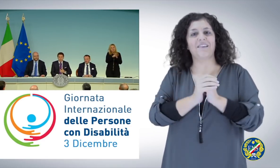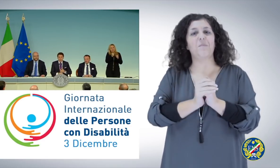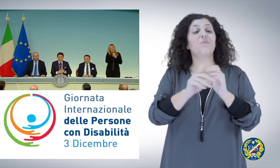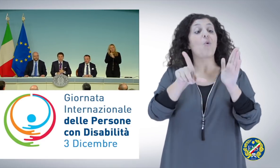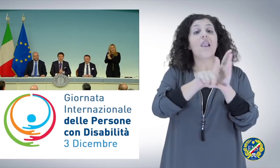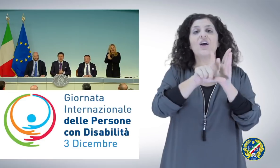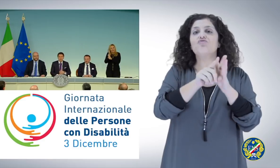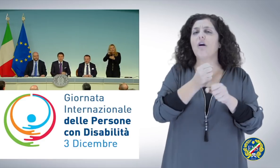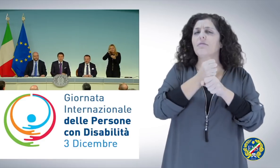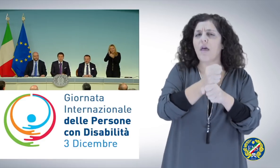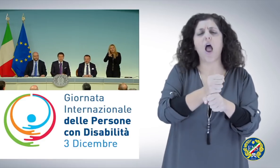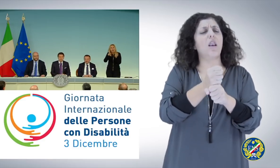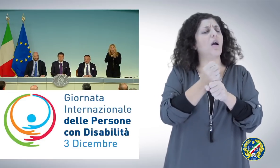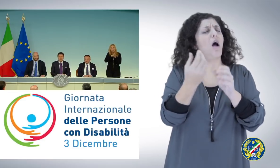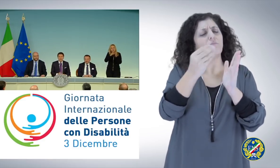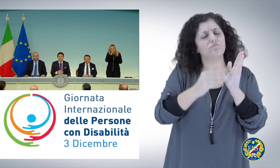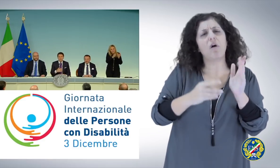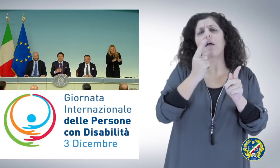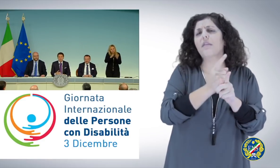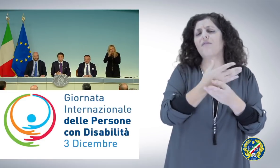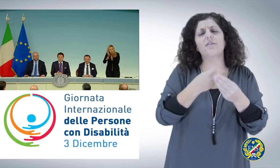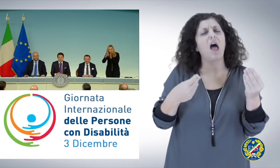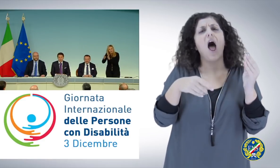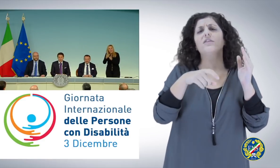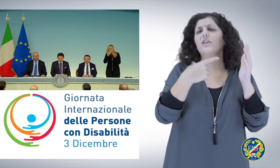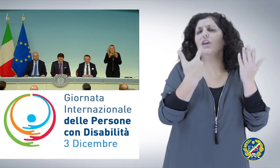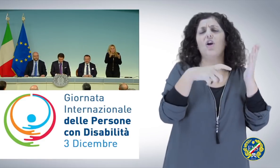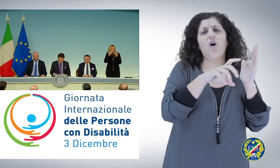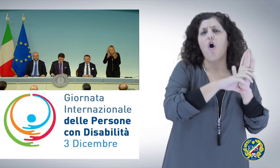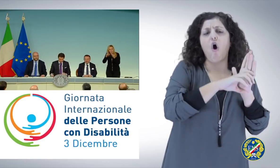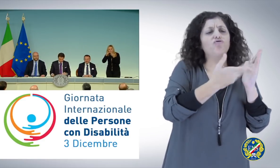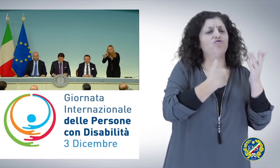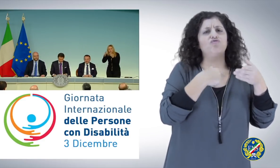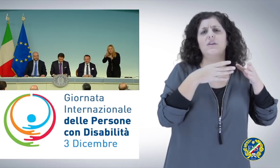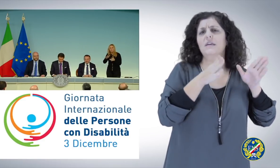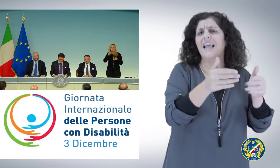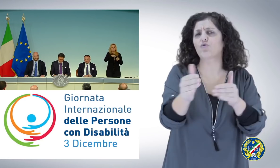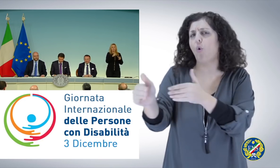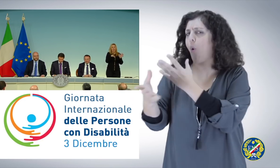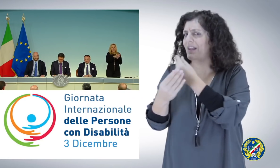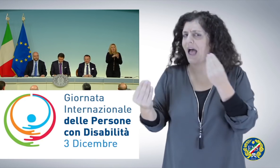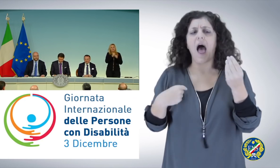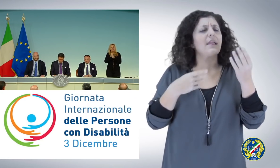conterrà tanti codici di settore e tante semplificazioni, avremo anche una legge di delega che introdurrà,